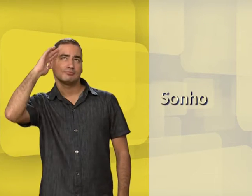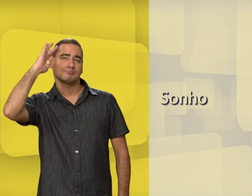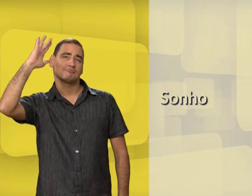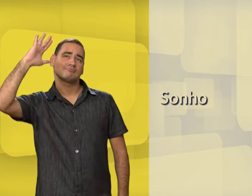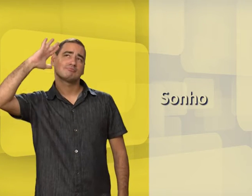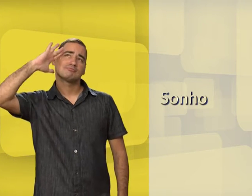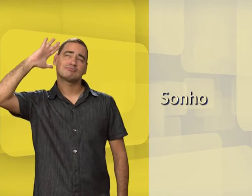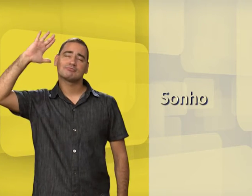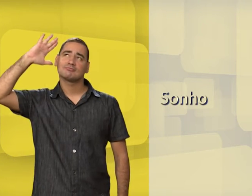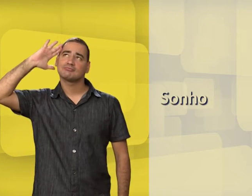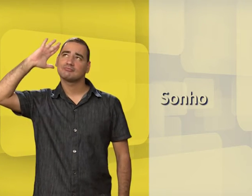Sonho.